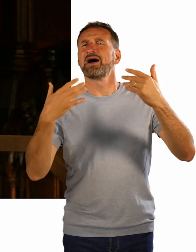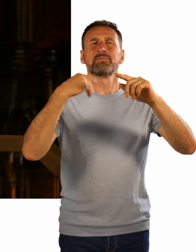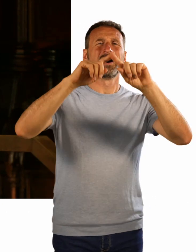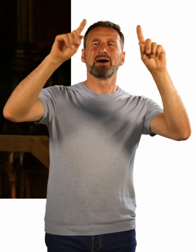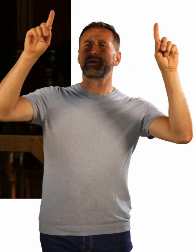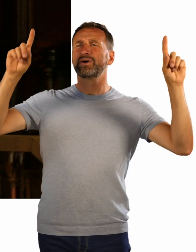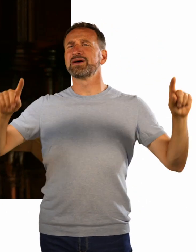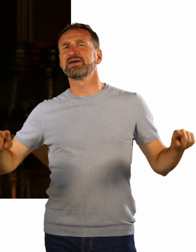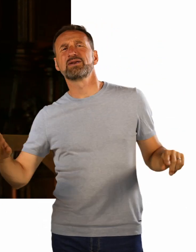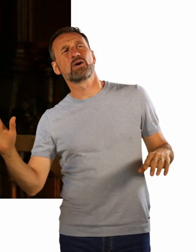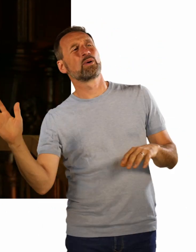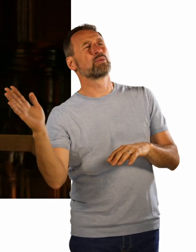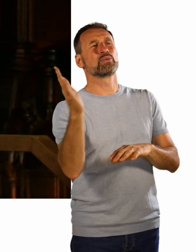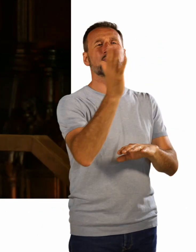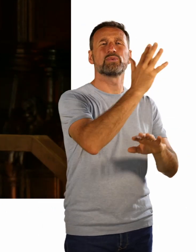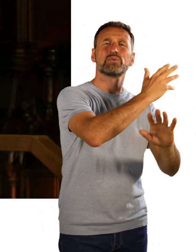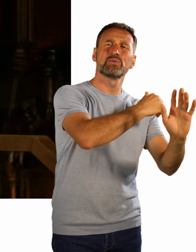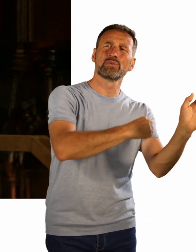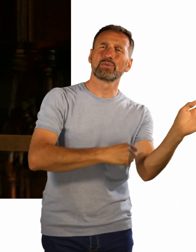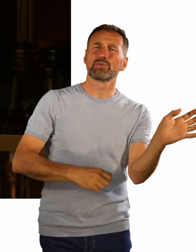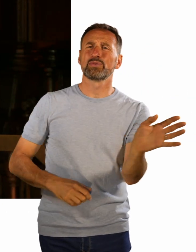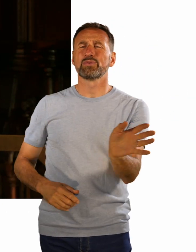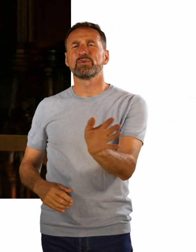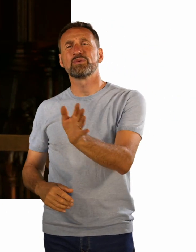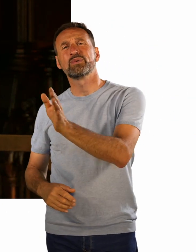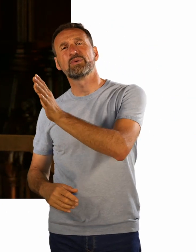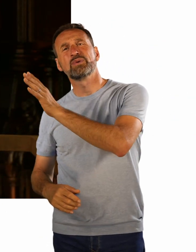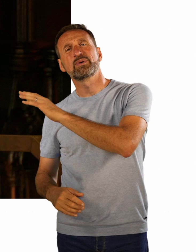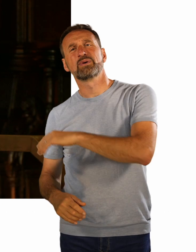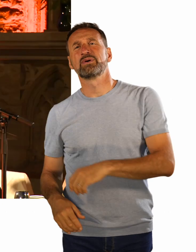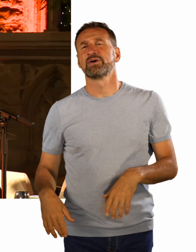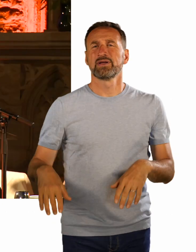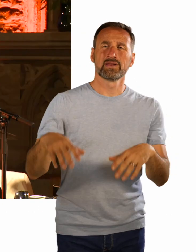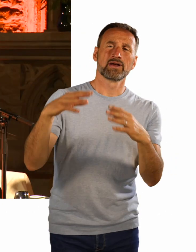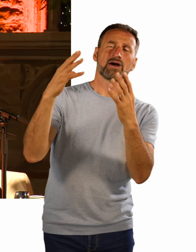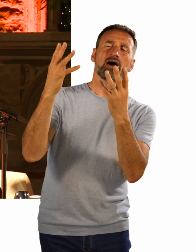the autumn leaves